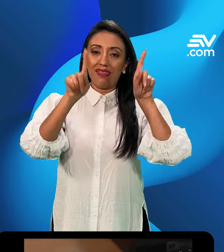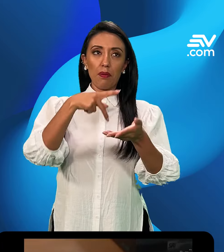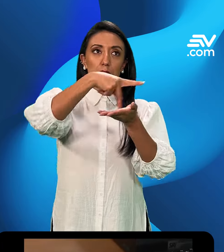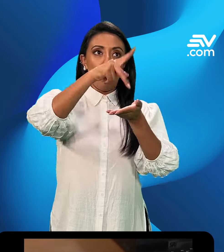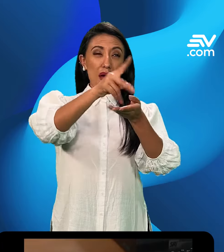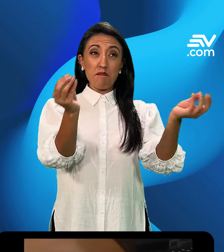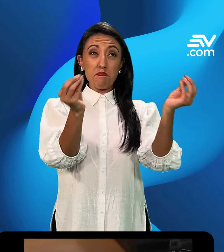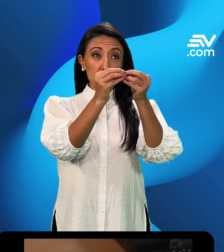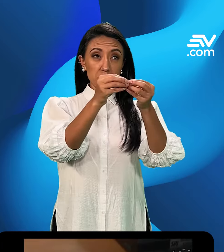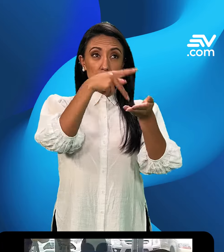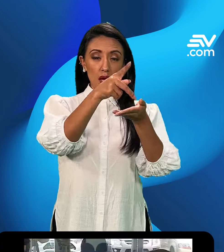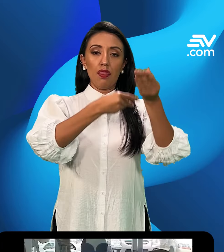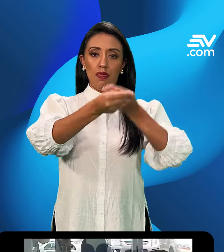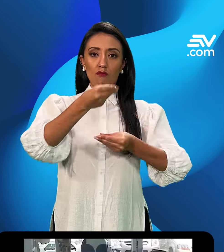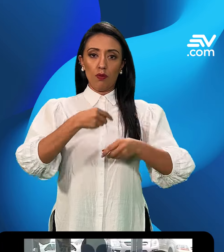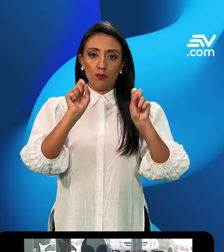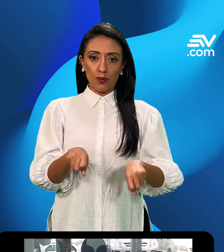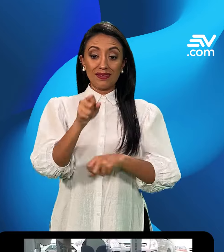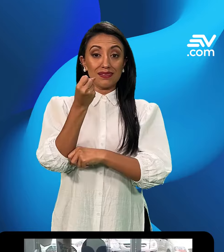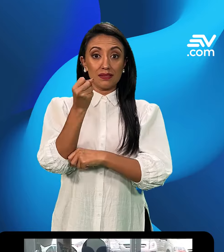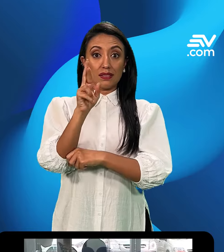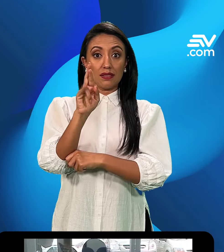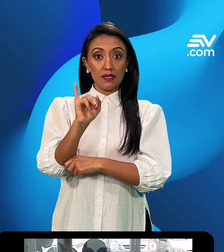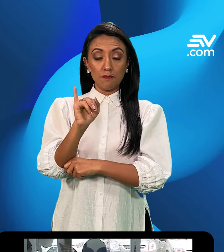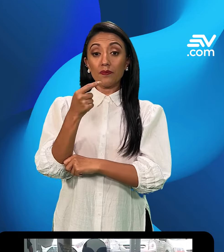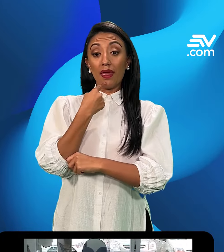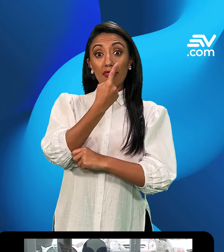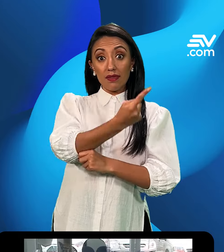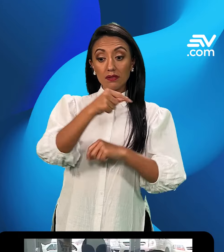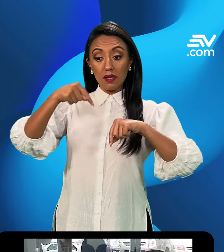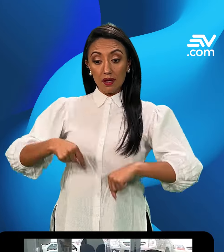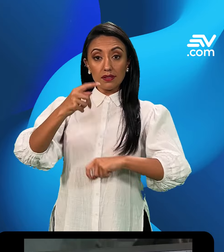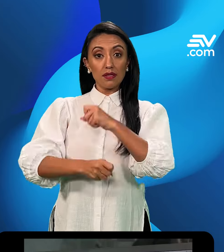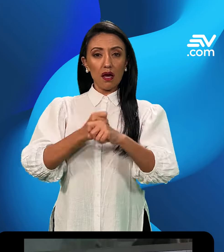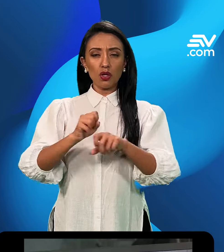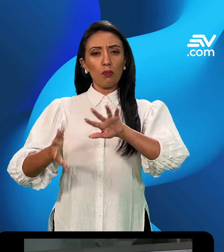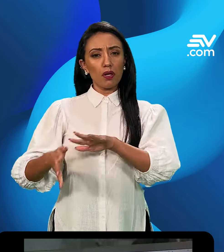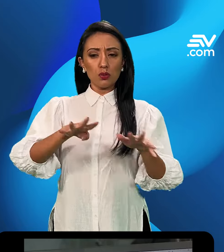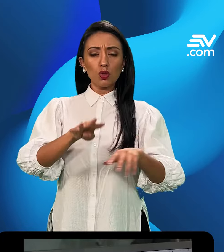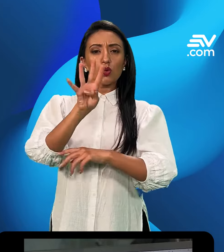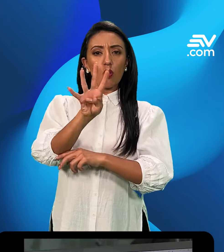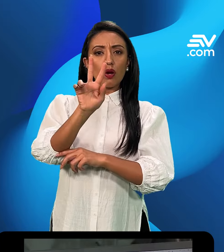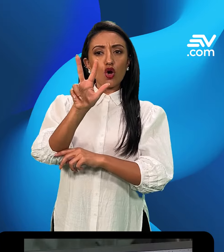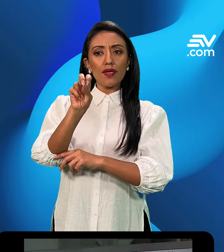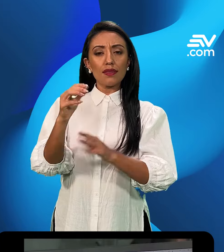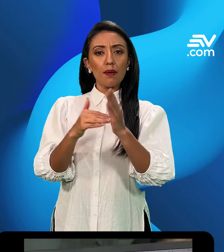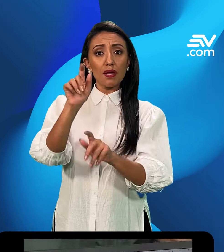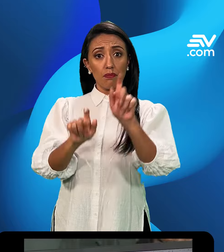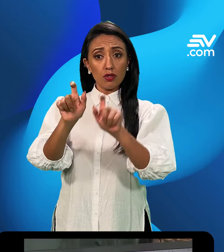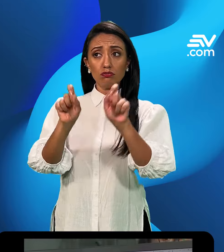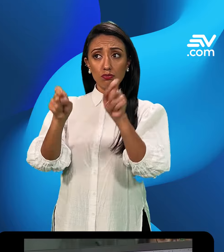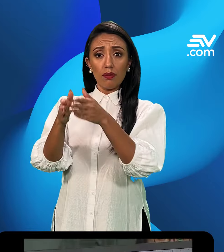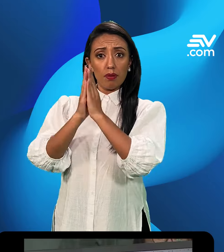tributado en exceso. Según registros del Servicio de Rentas Internas, este año alrededor de 430 mil personas